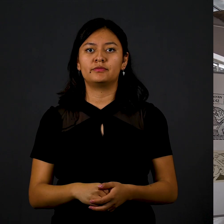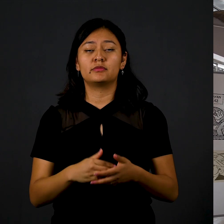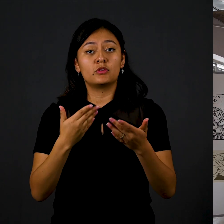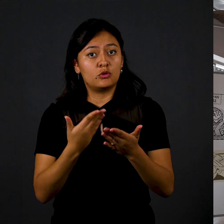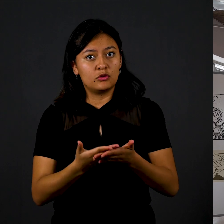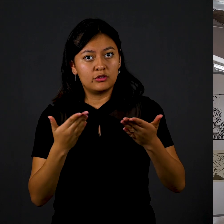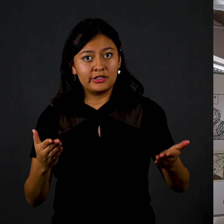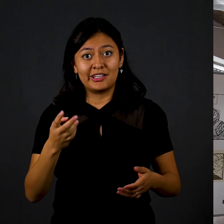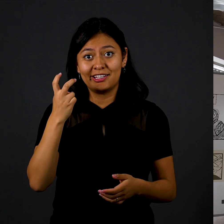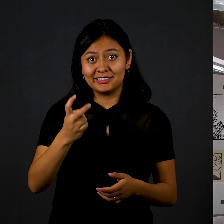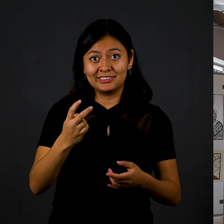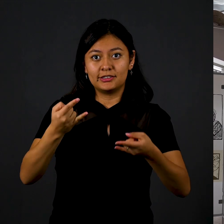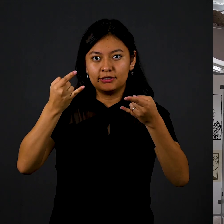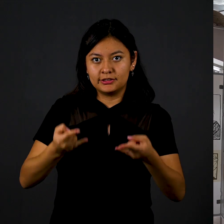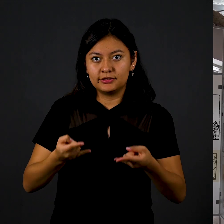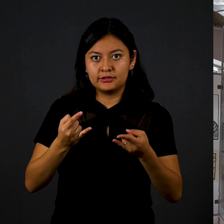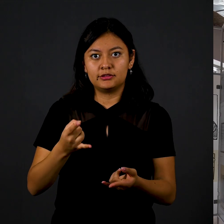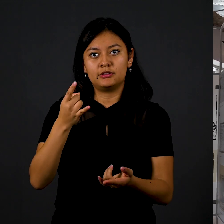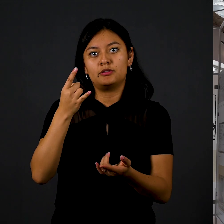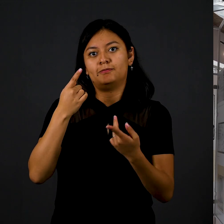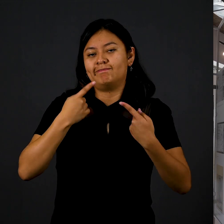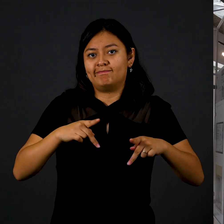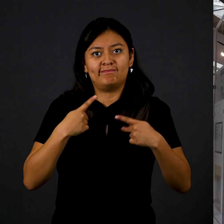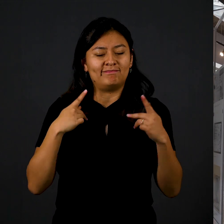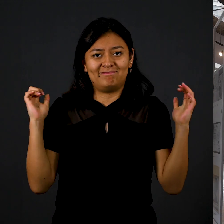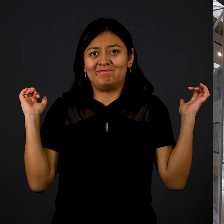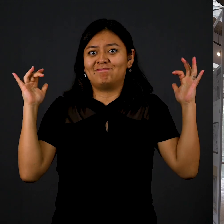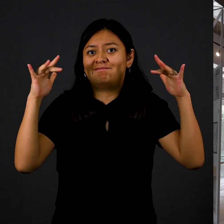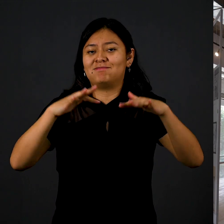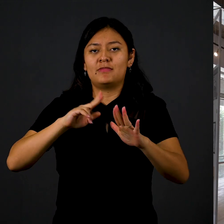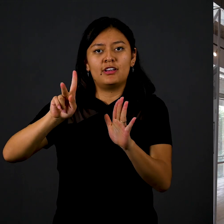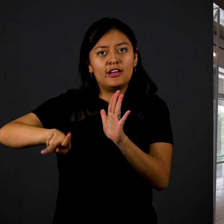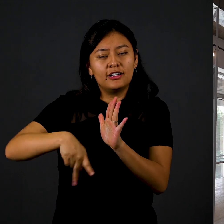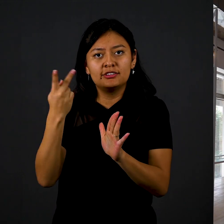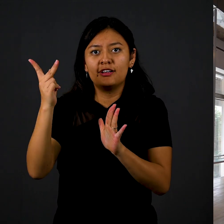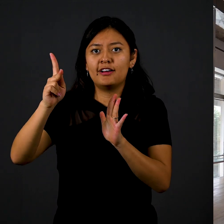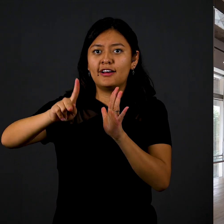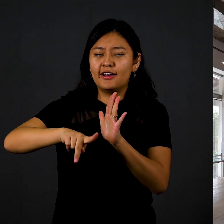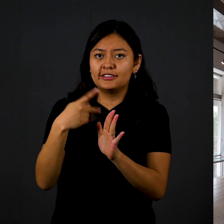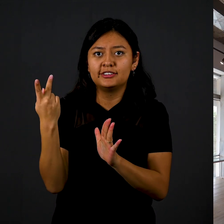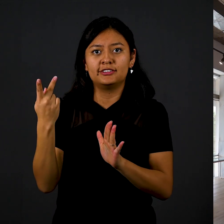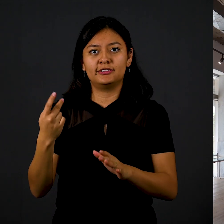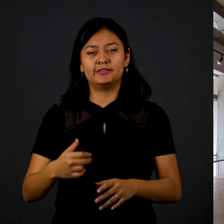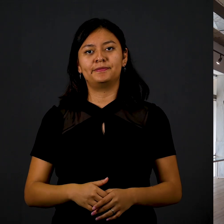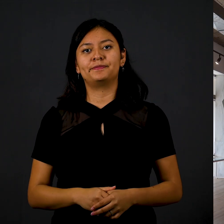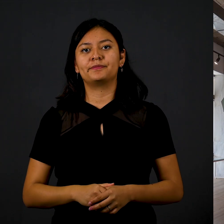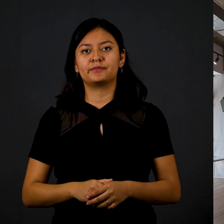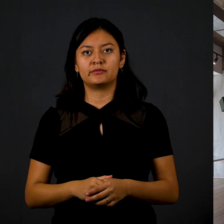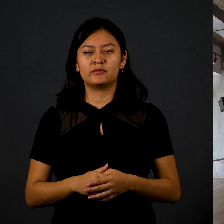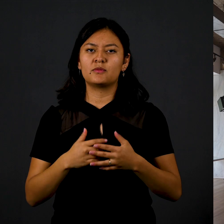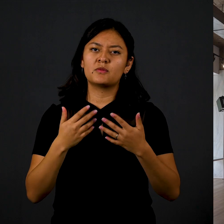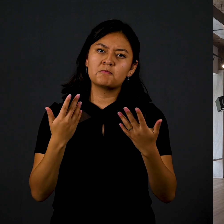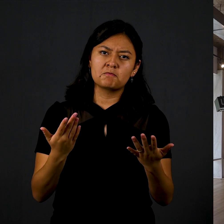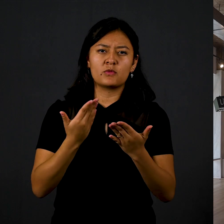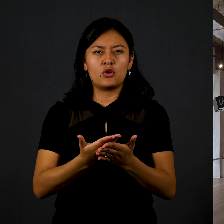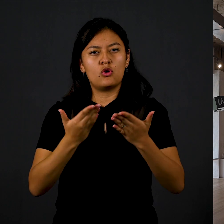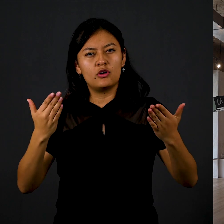Hoy, las y los ciudadanos podemos ir a manifestarnos gracias a que los estudiantes del